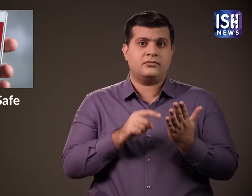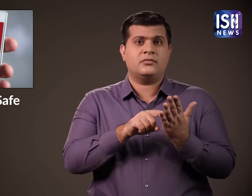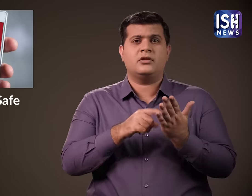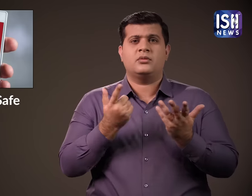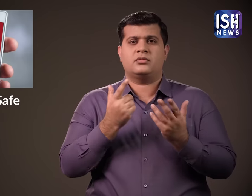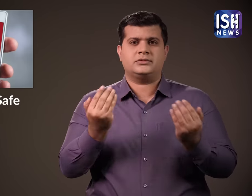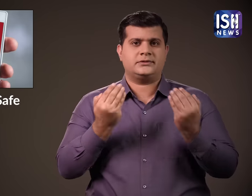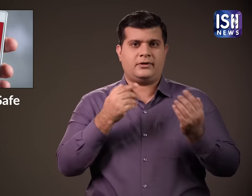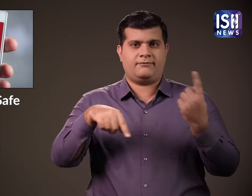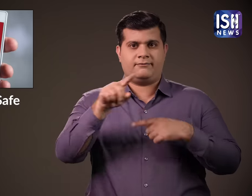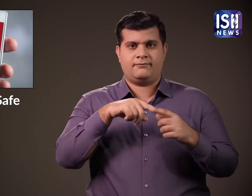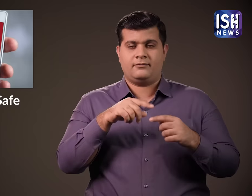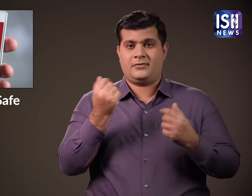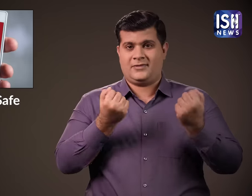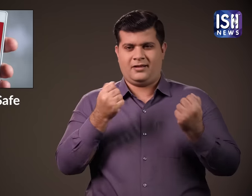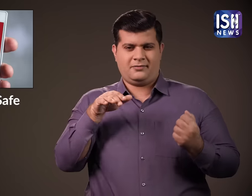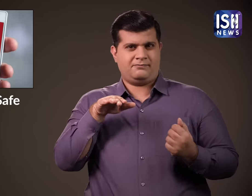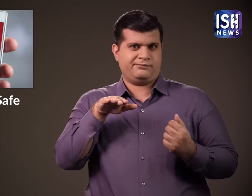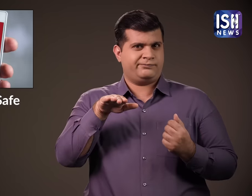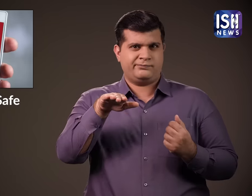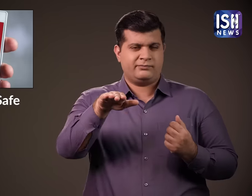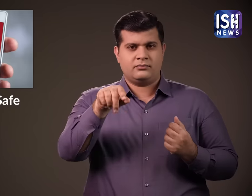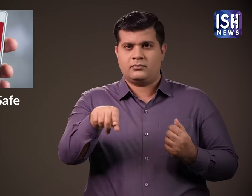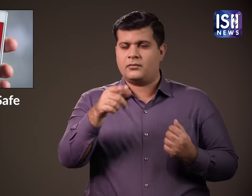यह विबिन्न संबंदित अधिकारियों को आपात कलिन अलर्ट बेचता है